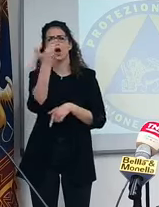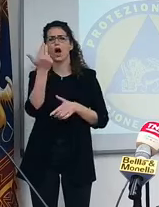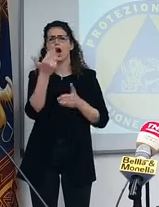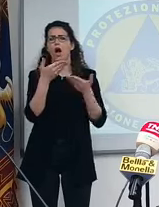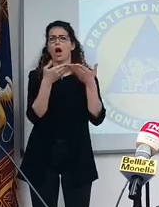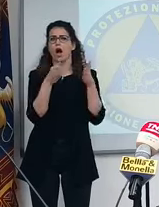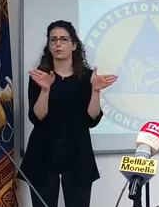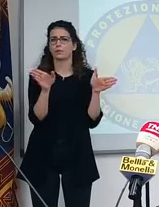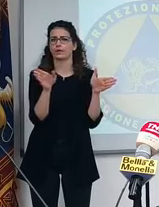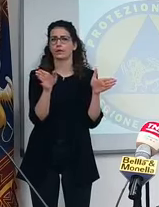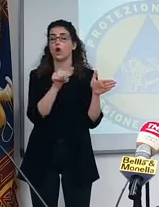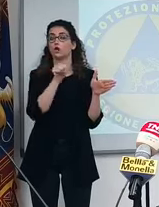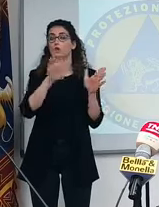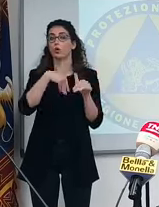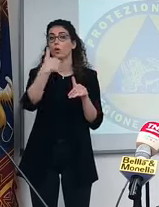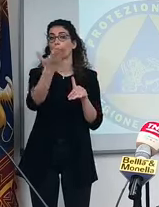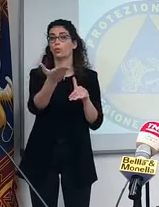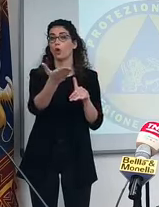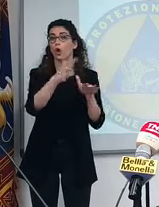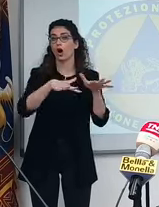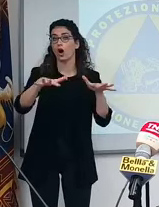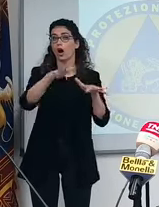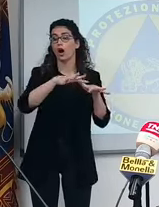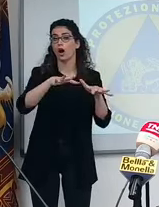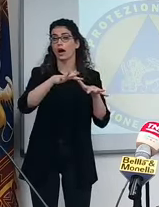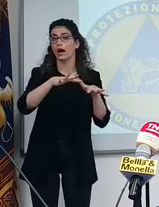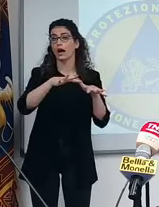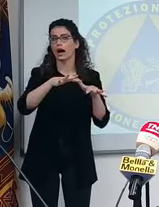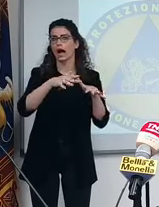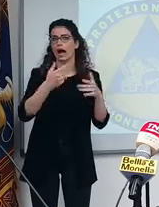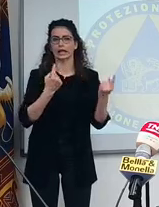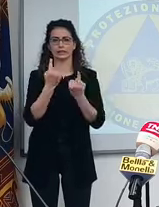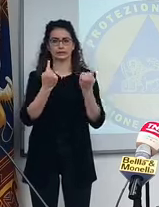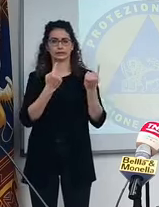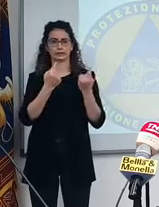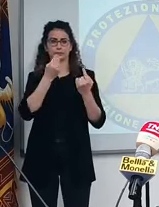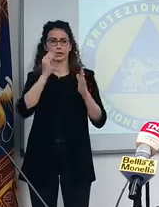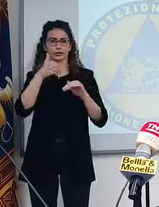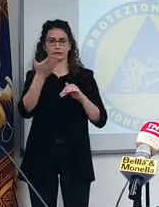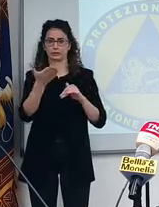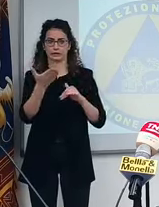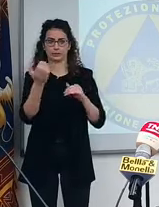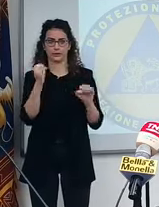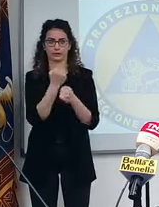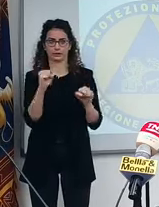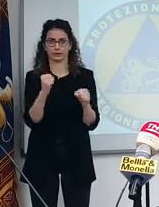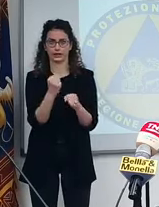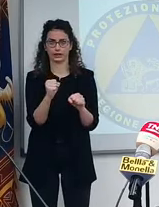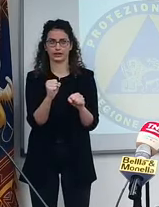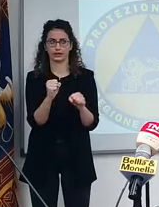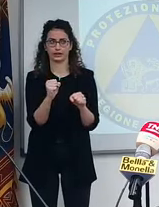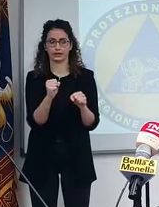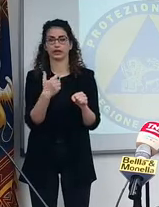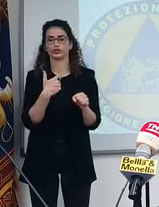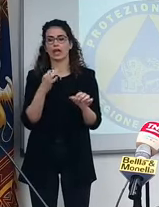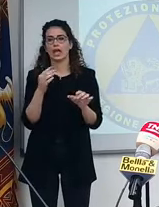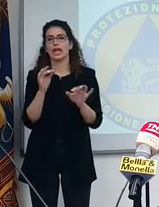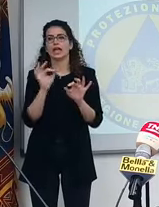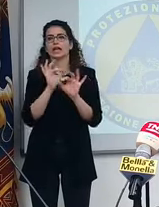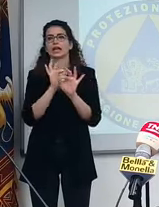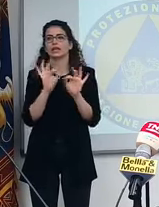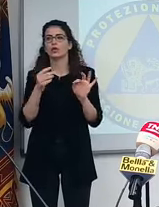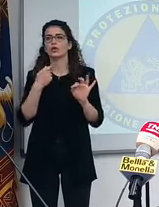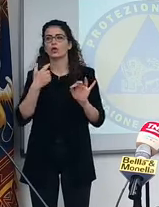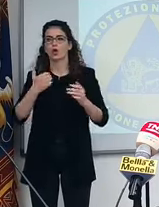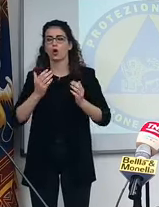solo all'aperto in un contesto nel quale è impossibile mangiare fuori. Non c'è nessuno che coraggio di dire che qua fa